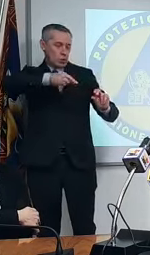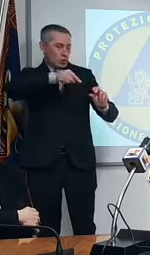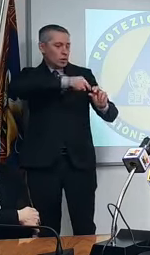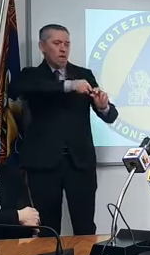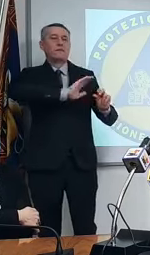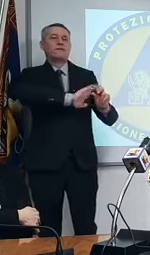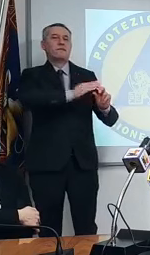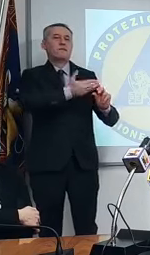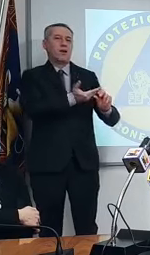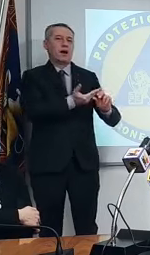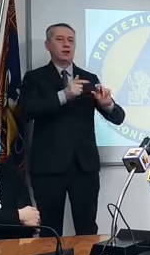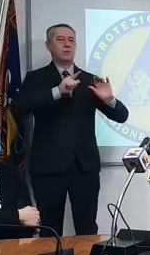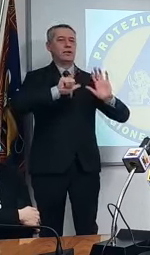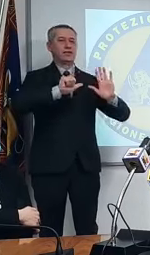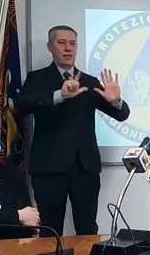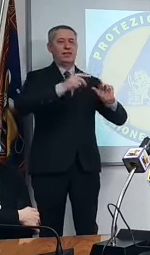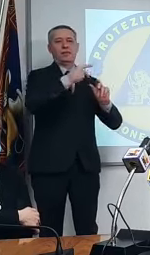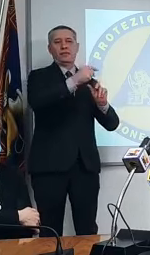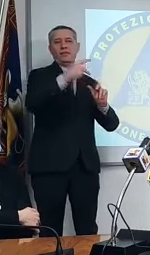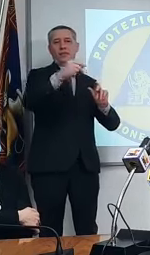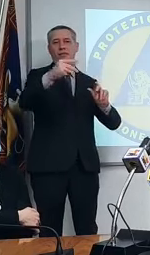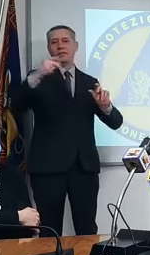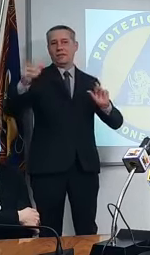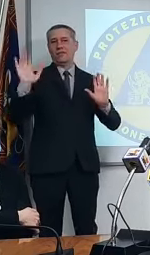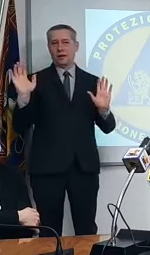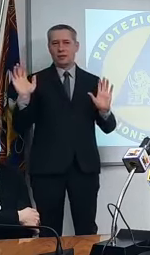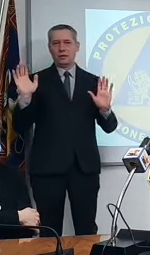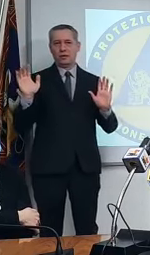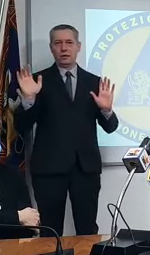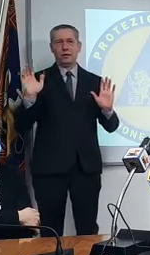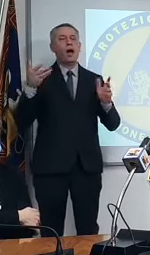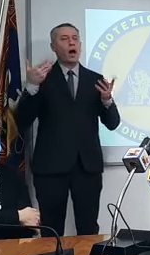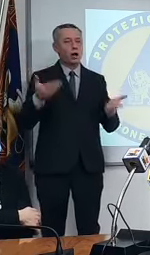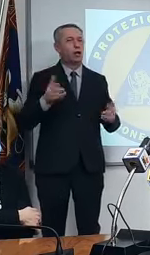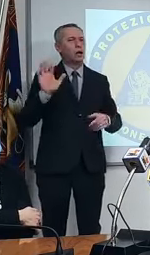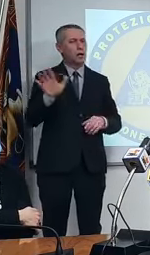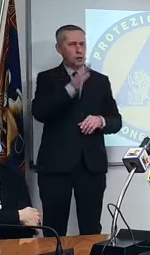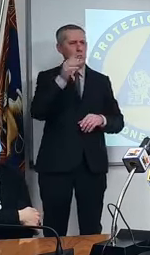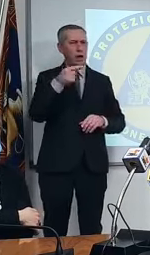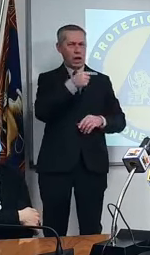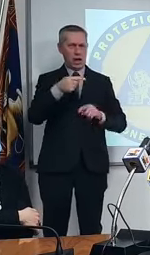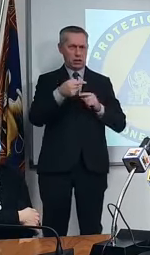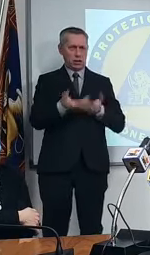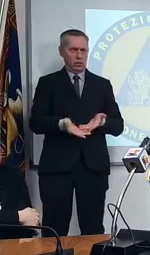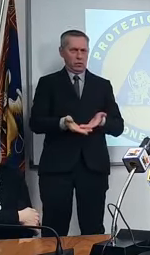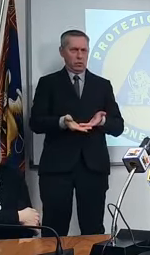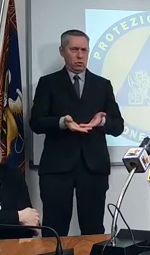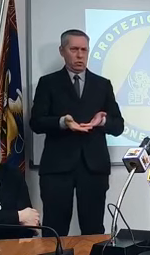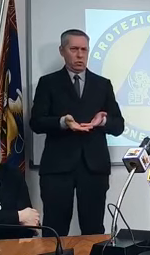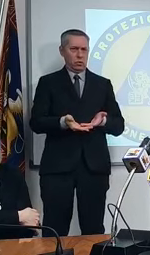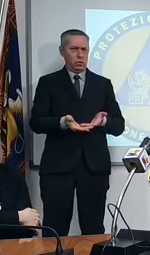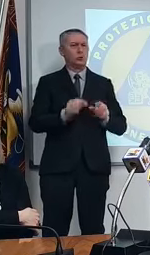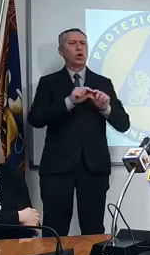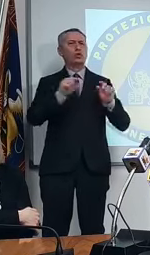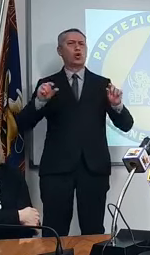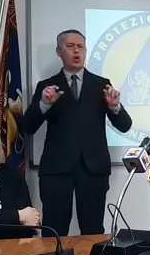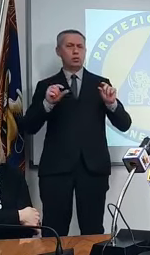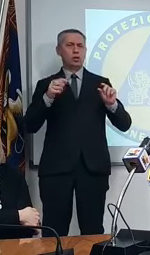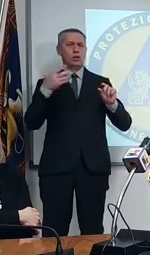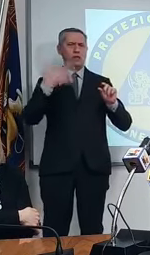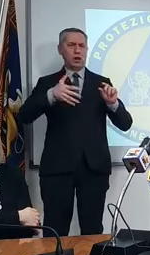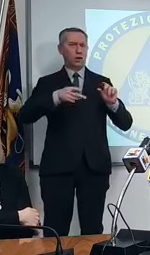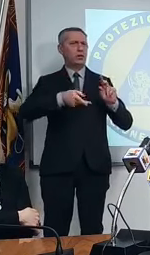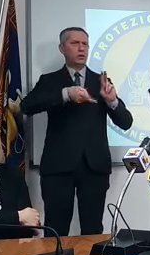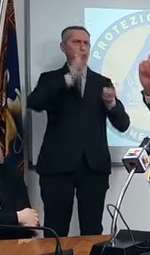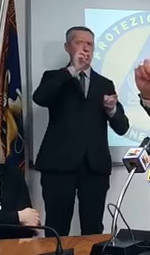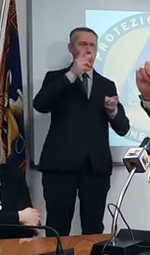boccetta. e allora a noi viene fuori il dato negativo o no? Perché sembra quasi che noi abbiamo fatto più dosi di quelle che avevamo. Partendo dal